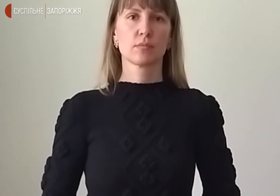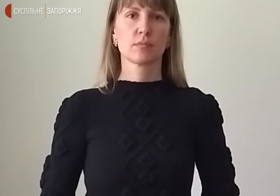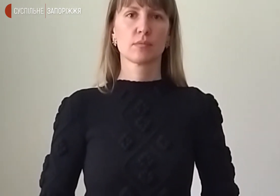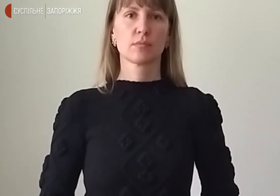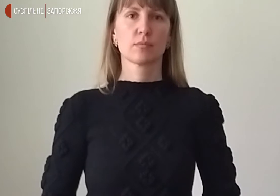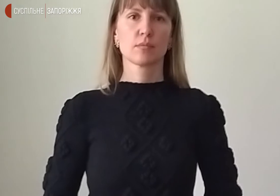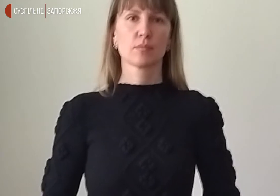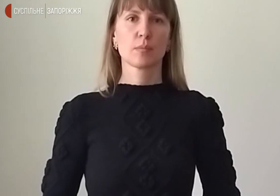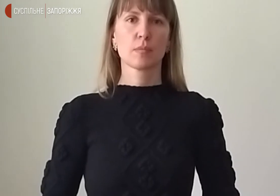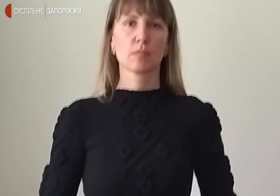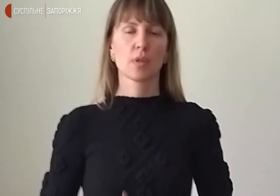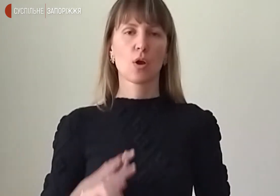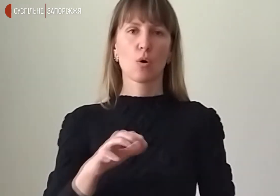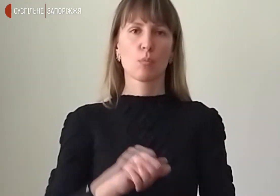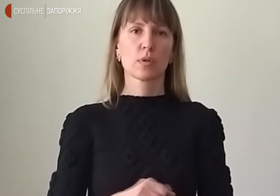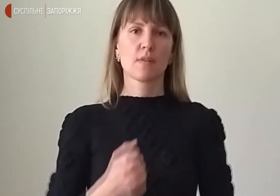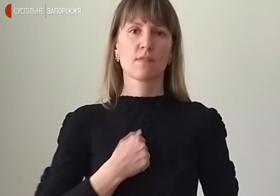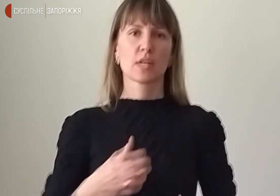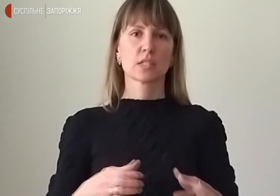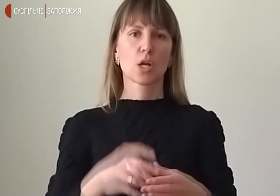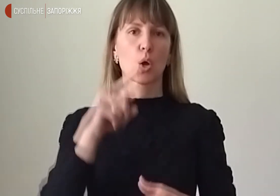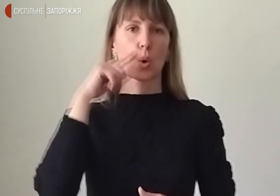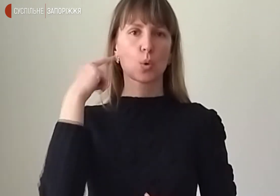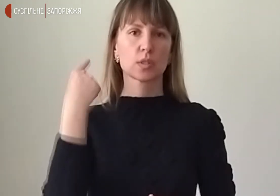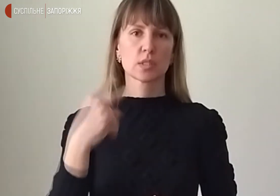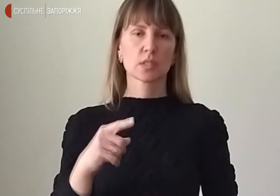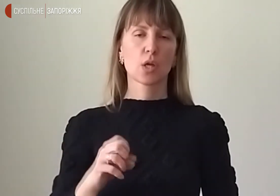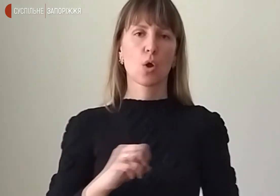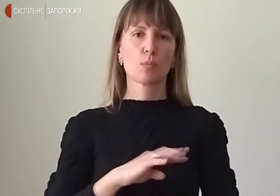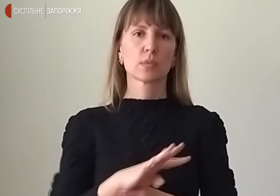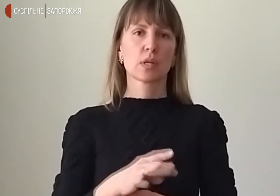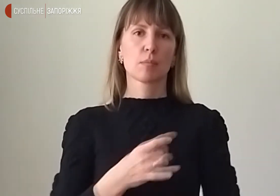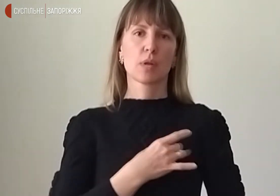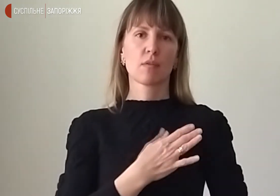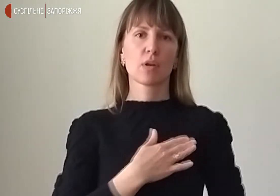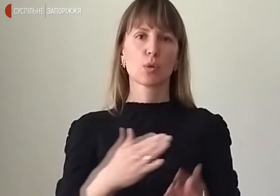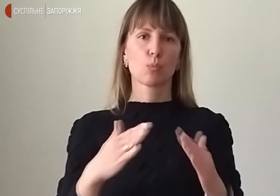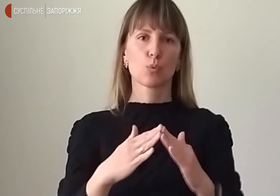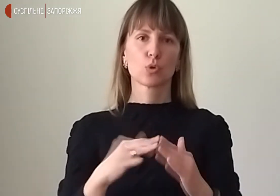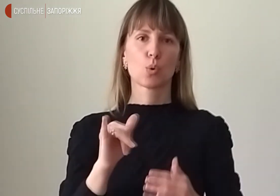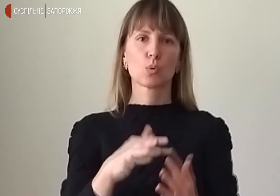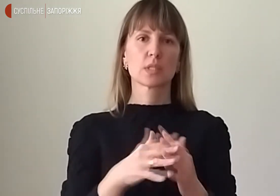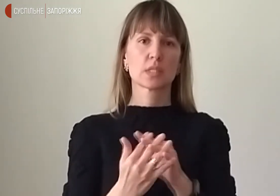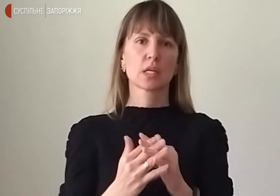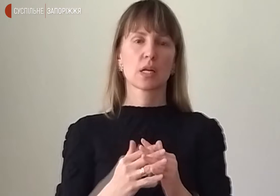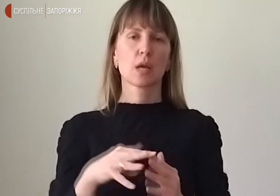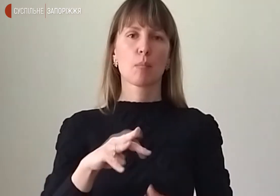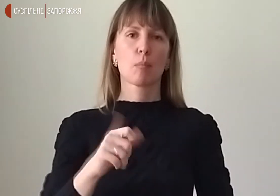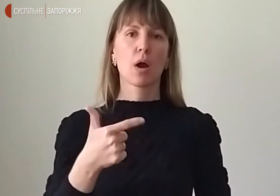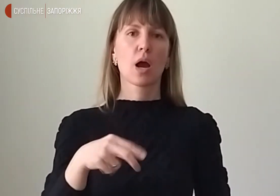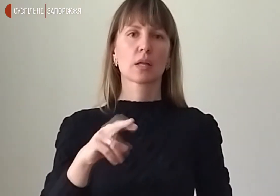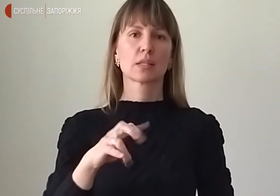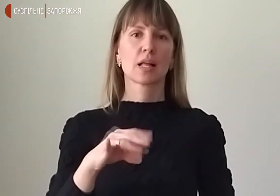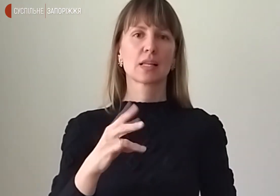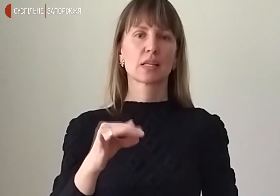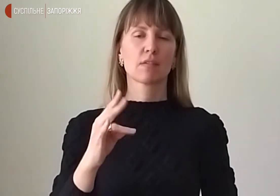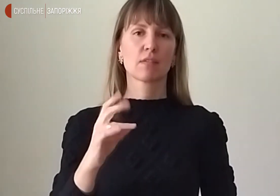В кубаційні війська Російської Федерації обстріляли приватні будинки у селі Магдалинівка Кумишевецької територіальної